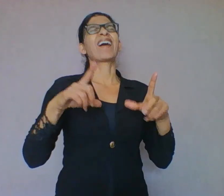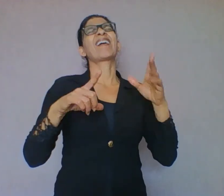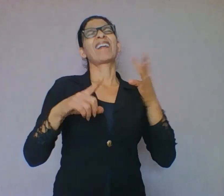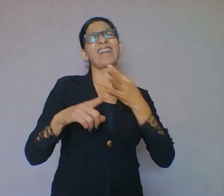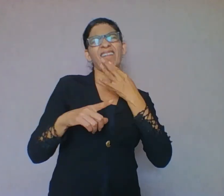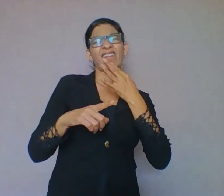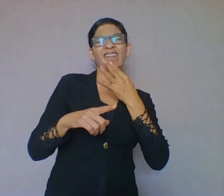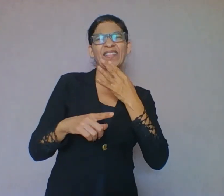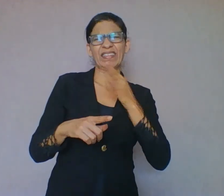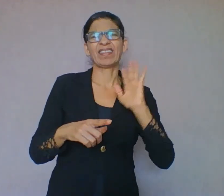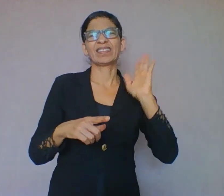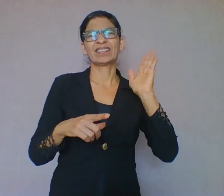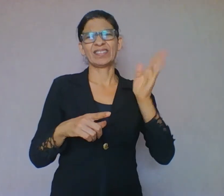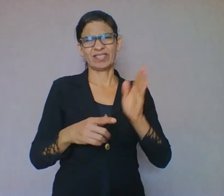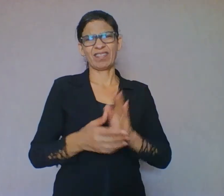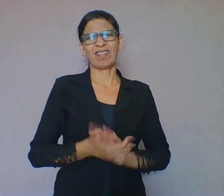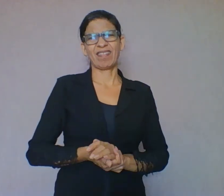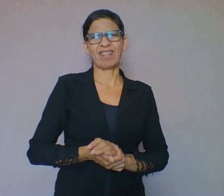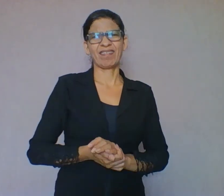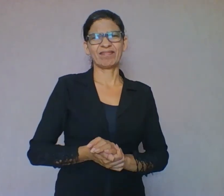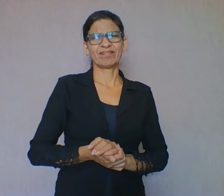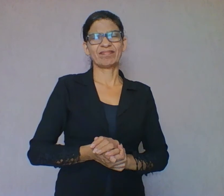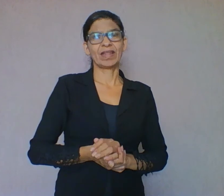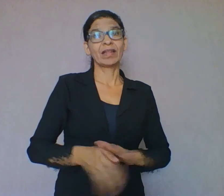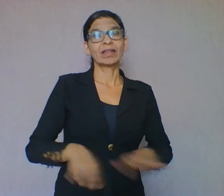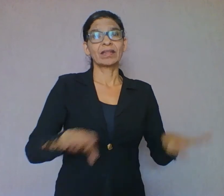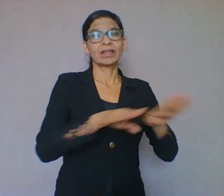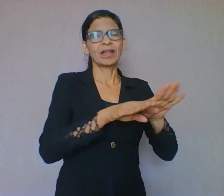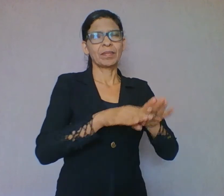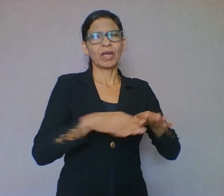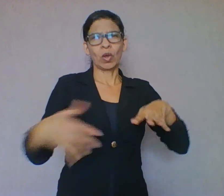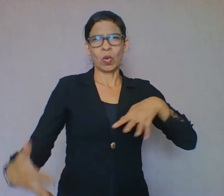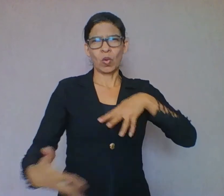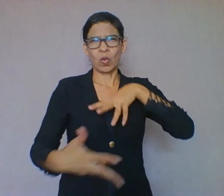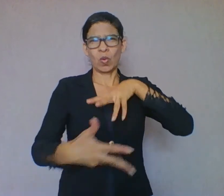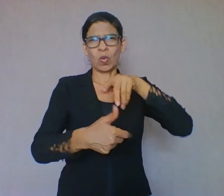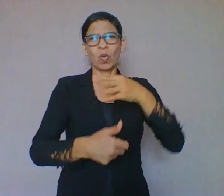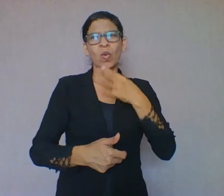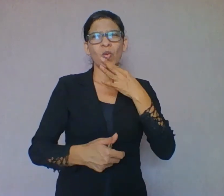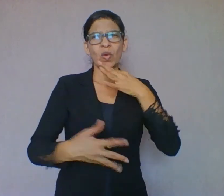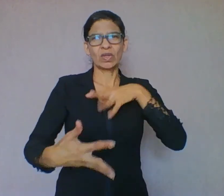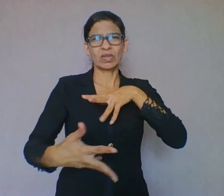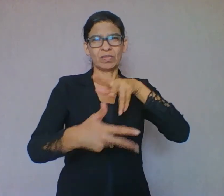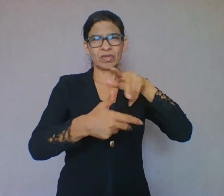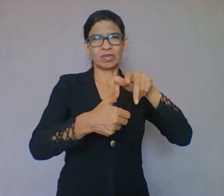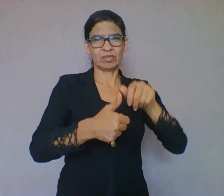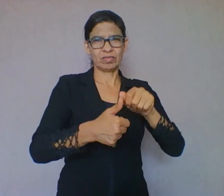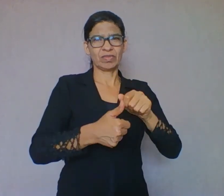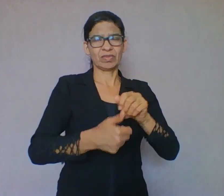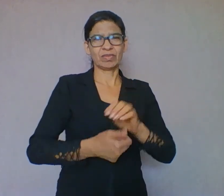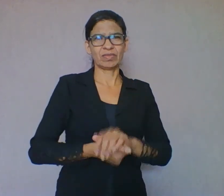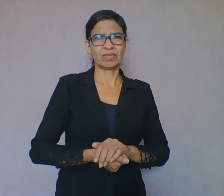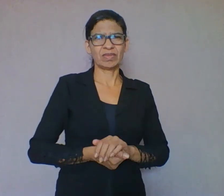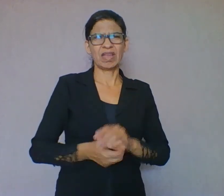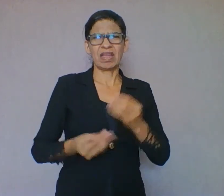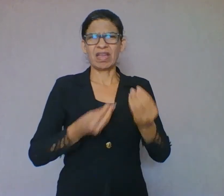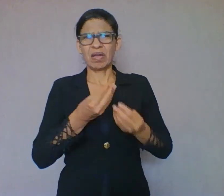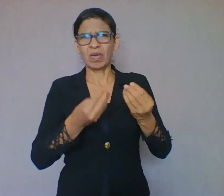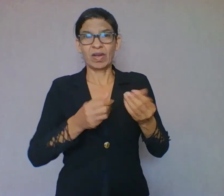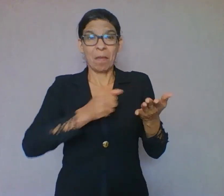de mundo, também conhecido como enciclopédico, trata-se do embasamento cultural, dos conhecimentos que